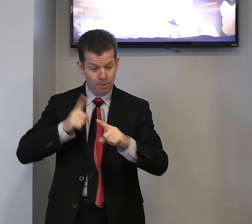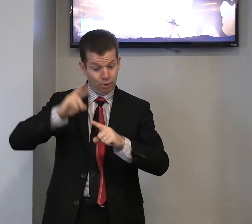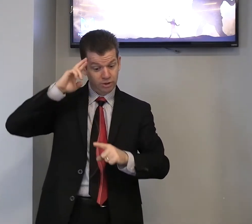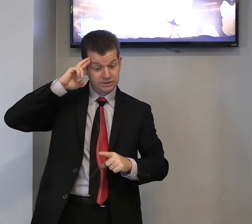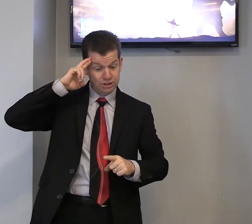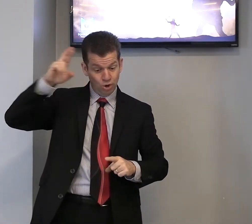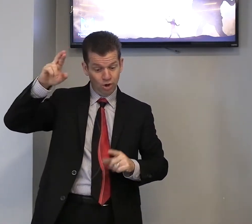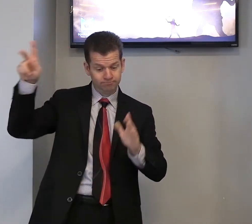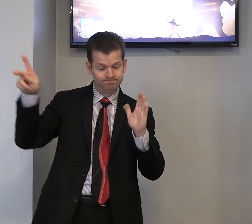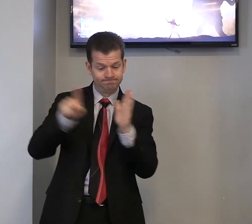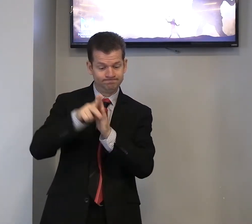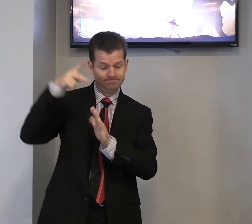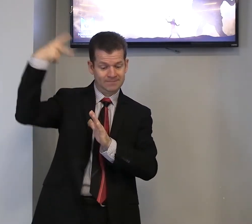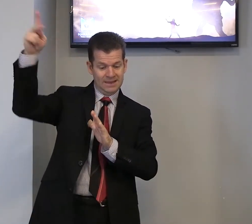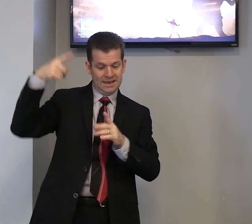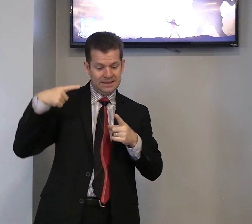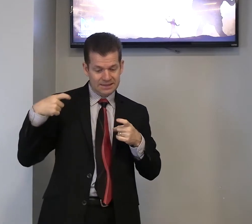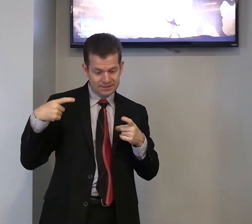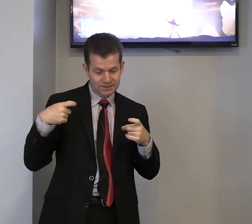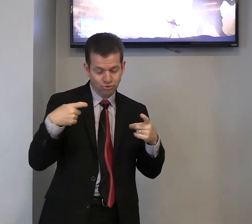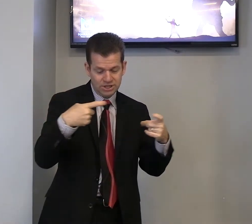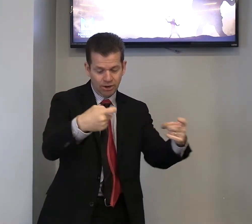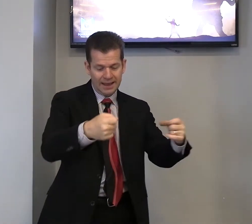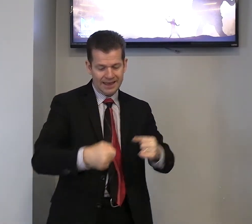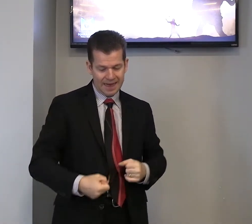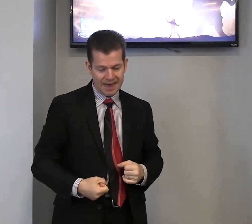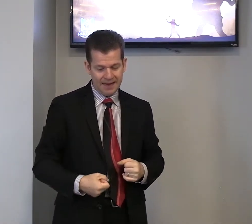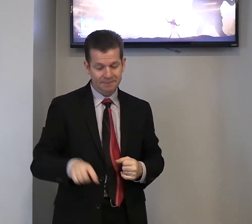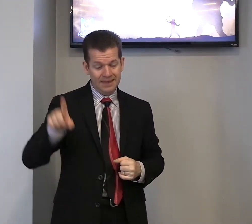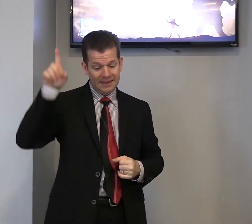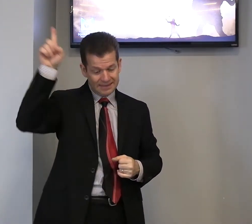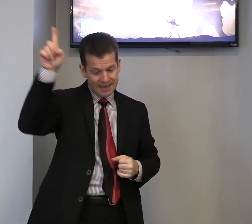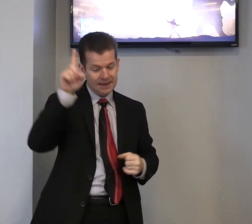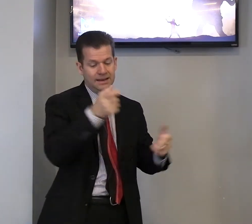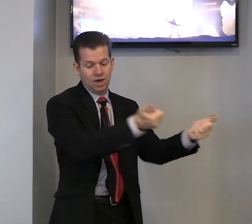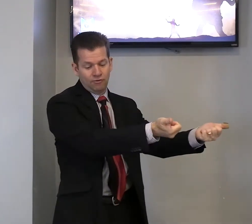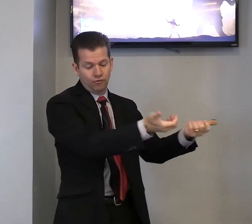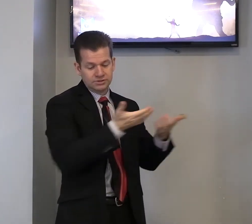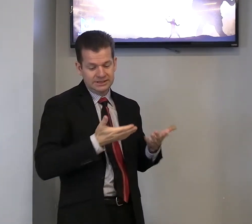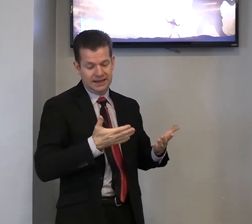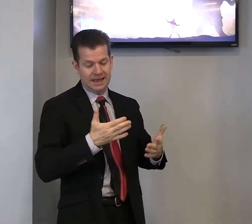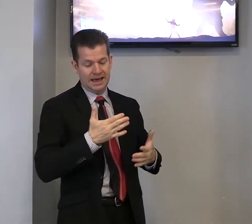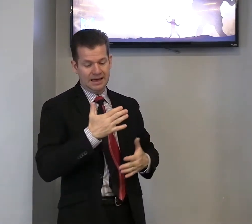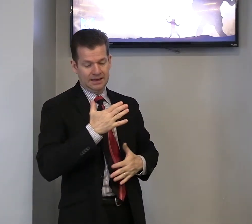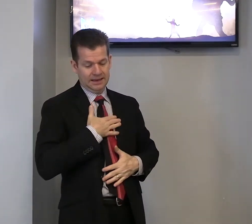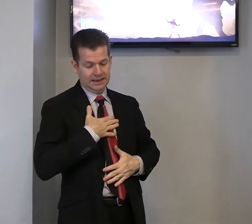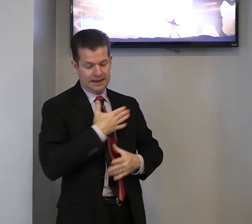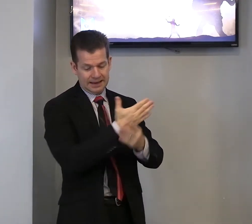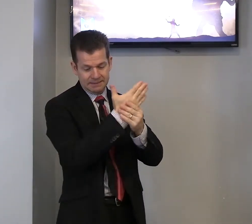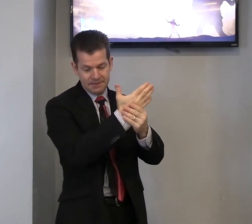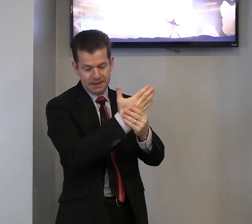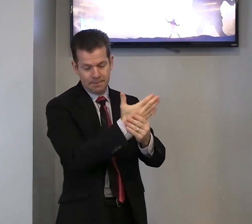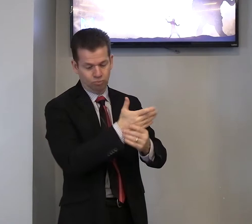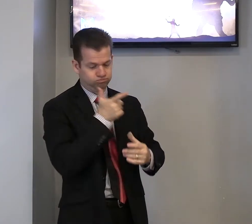porque o Senhor, do Senhor é a guerra, e Ele os entregará lá na minha mão.